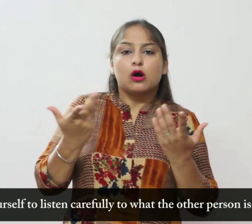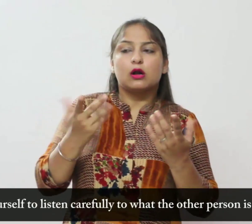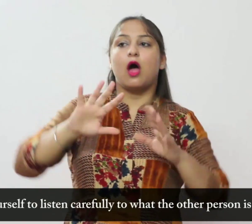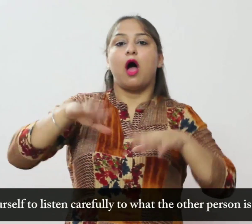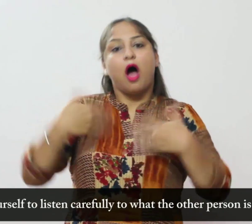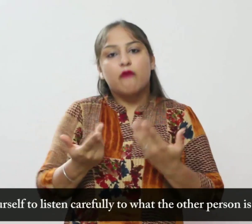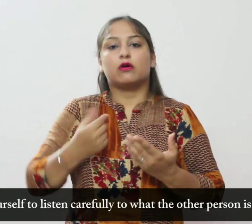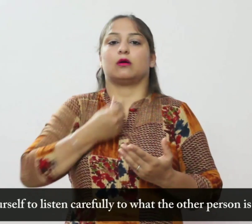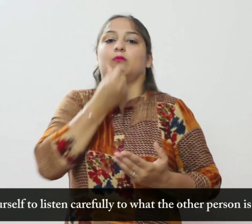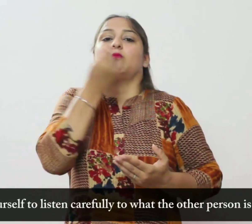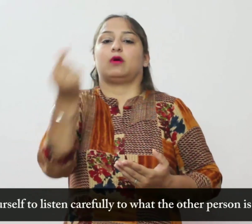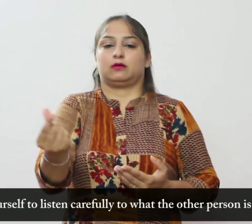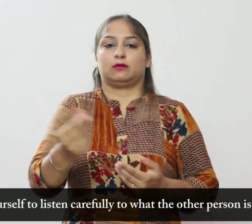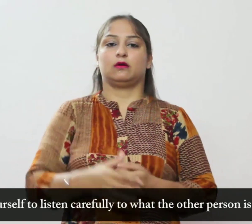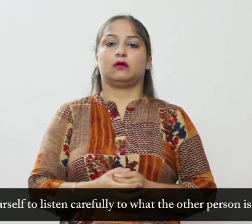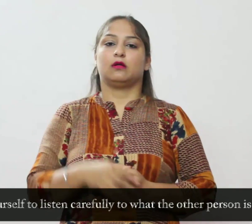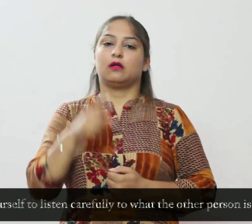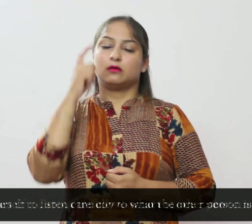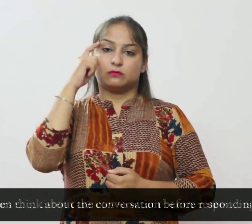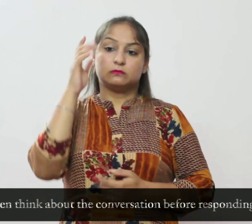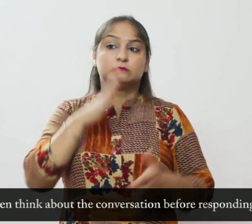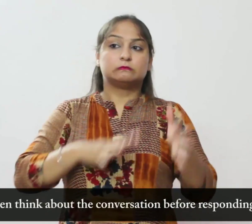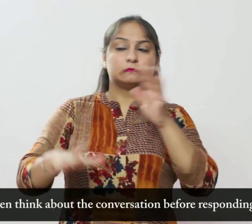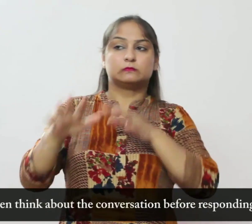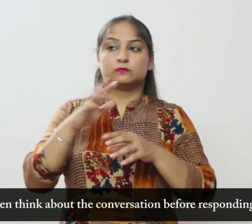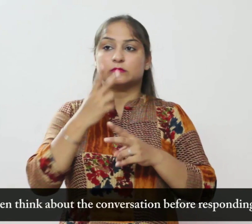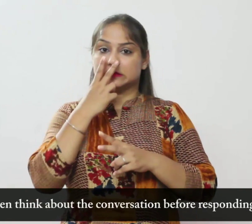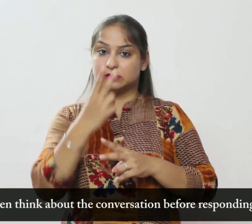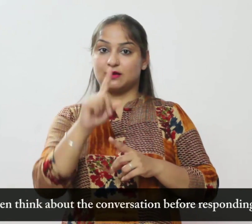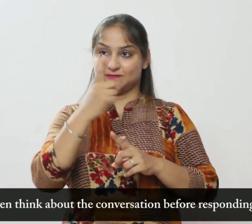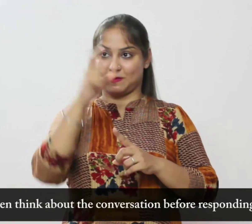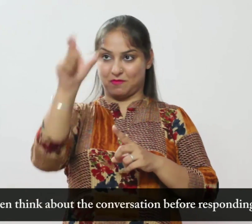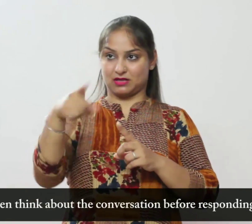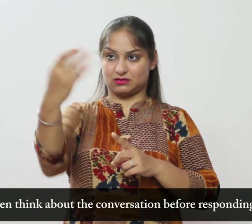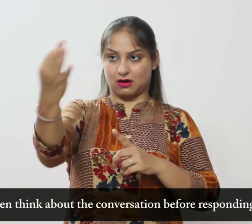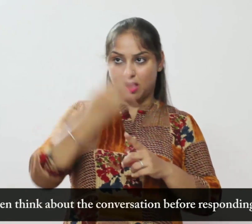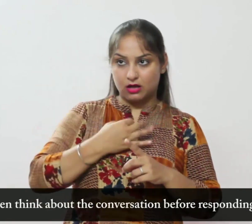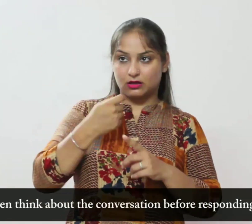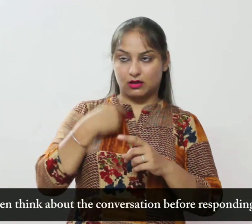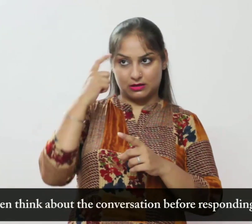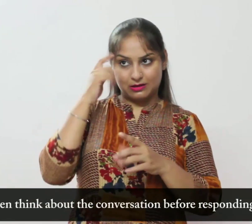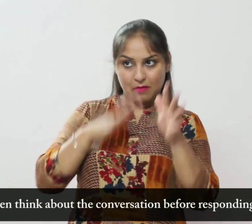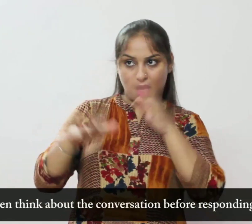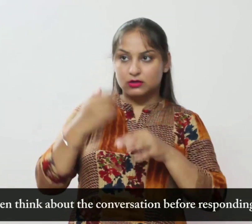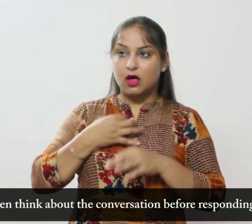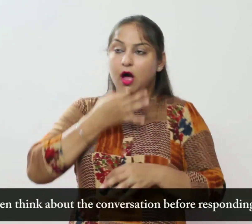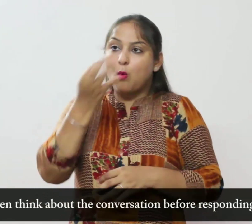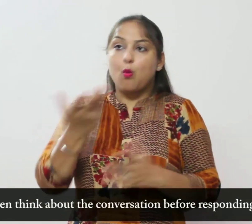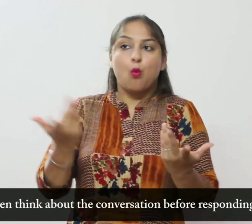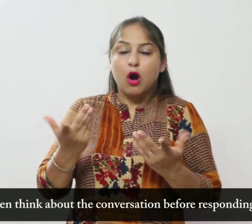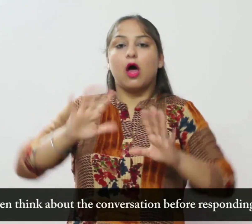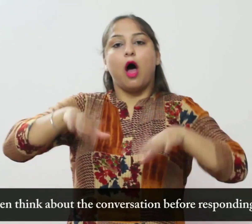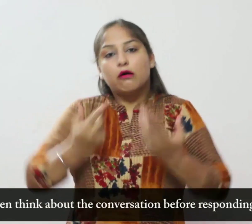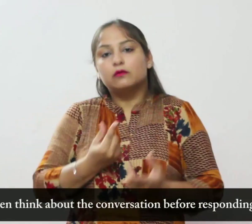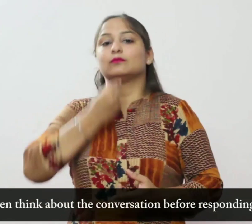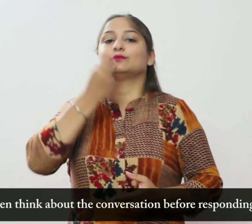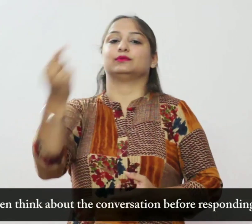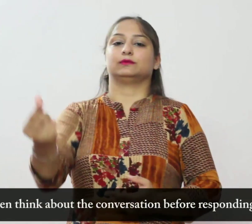ध्यान से सुनने के लिए मजबूर करें कि दूसरा व्यक्ती क्या कह रहा है फिर जवाब देने से